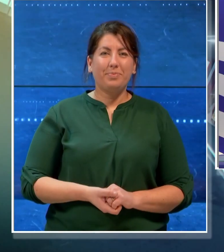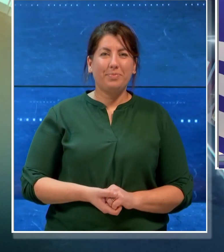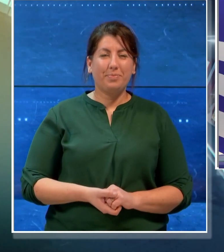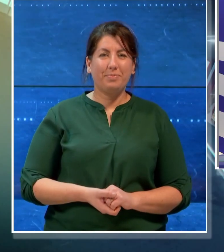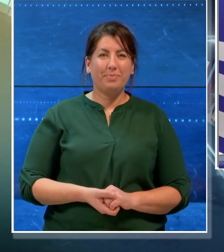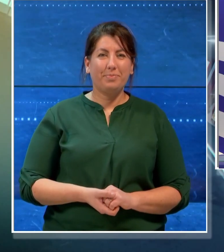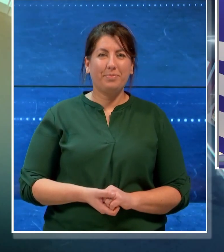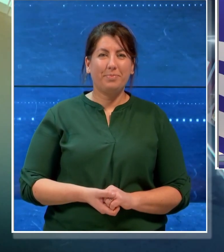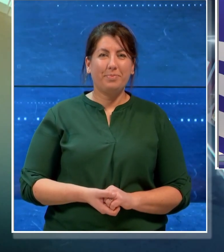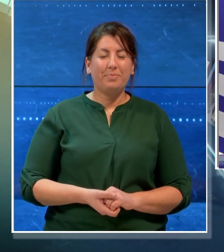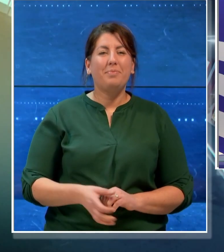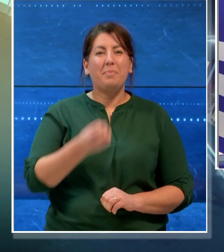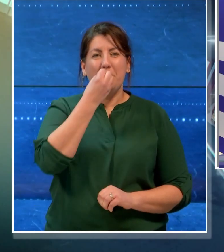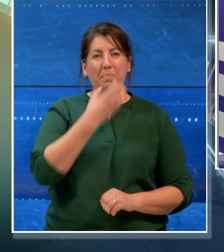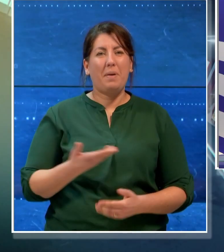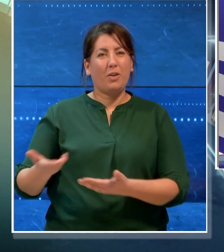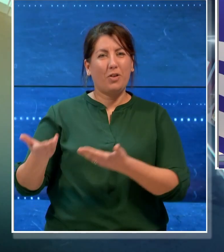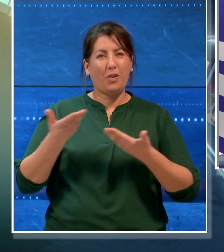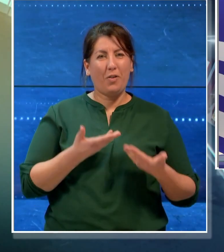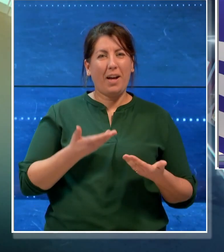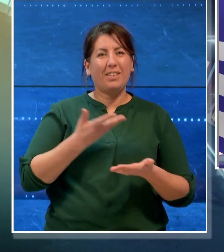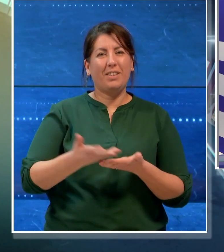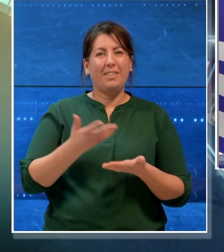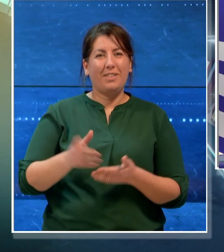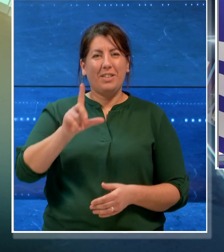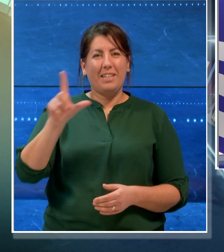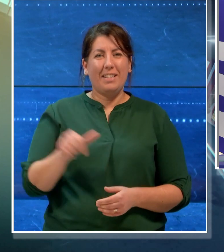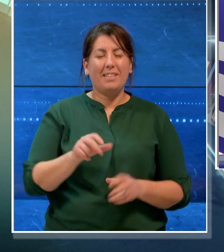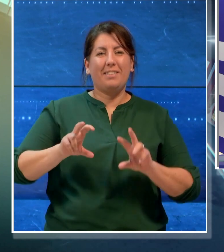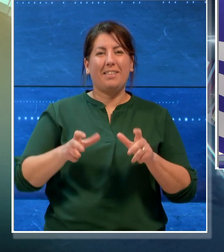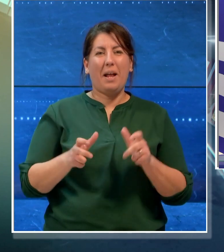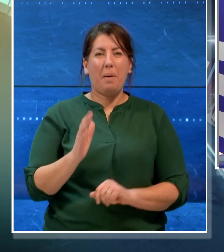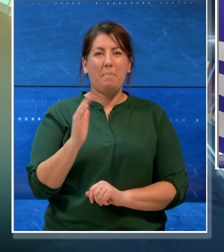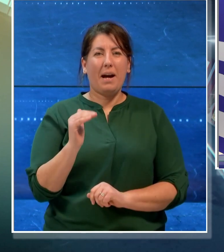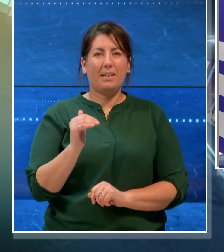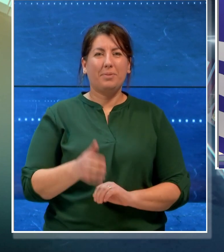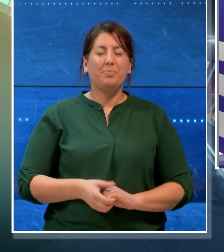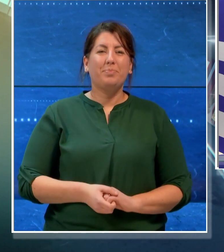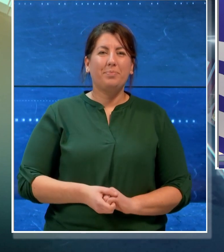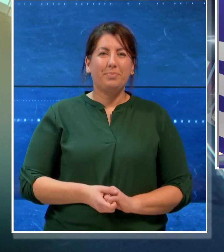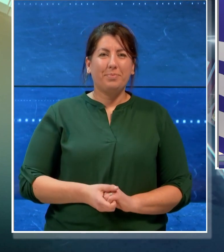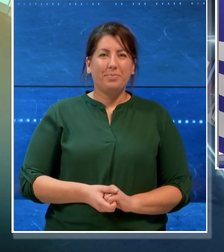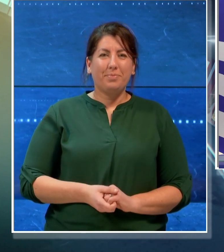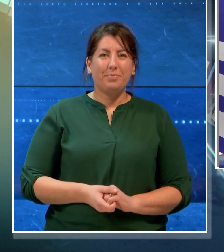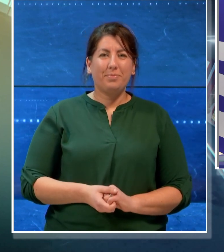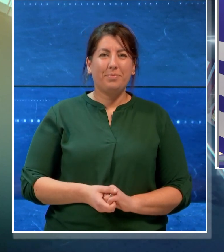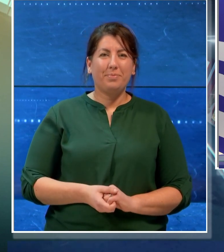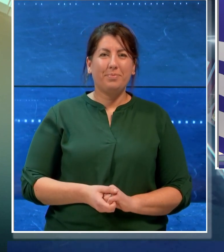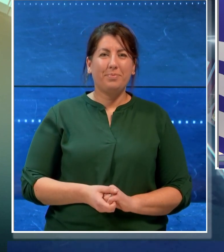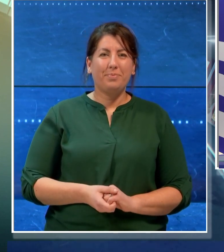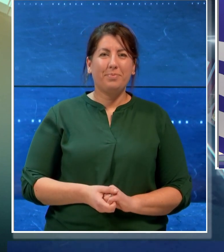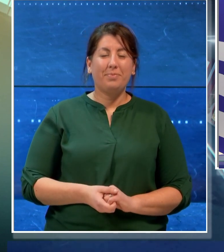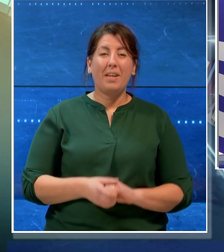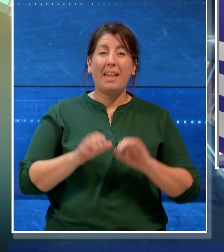Ben trovati con il TGLIS di Telebari. 10